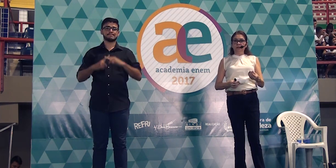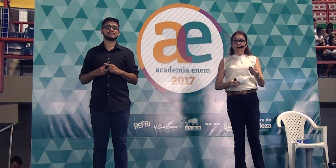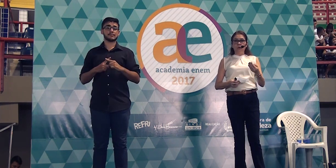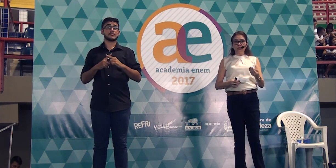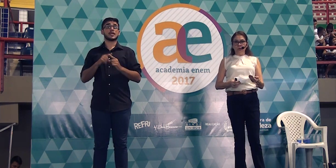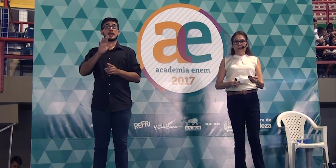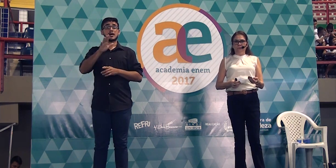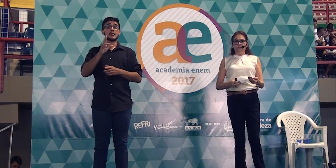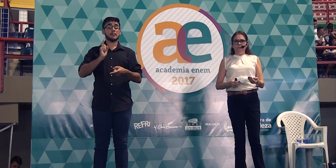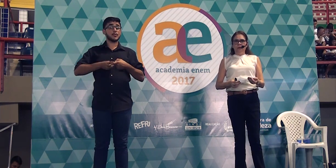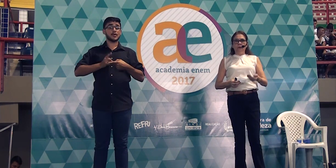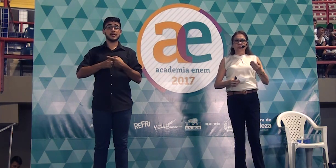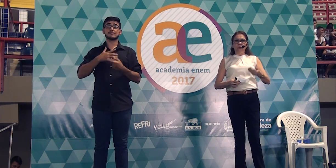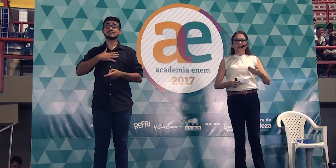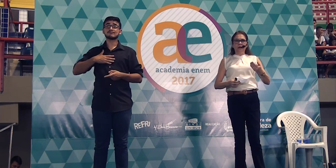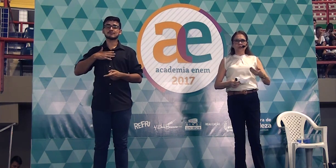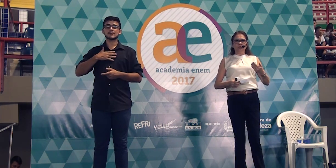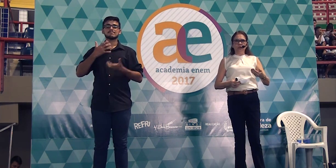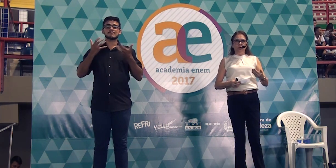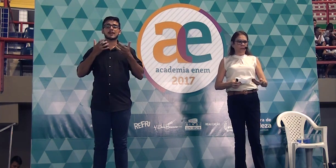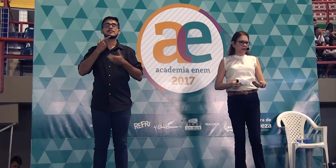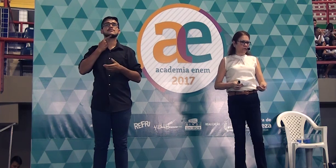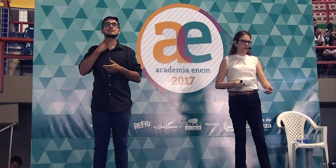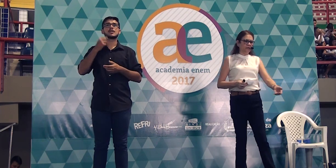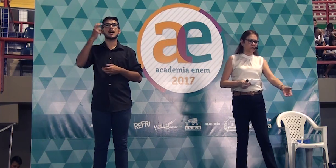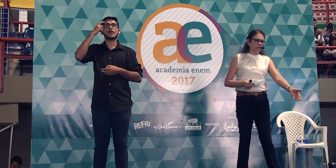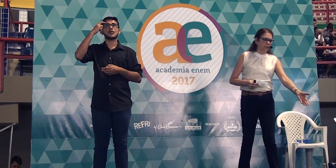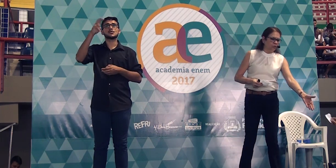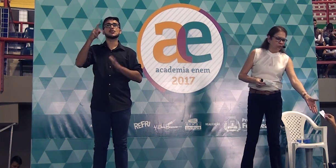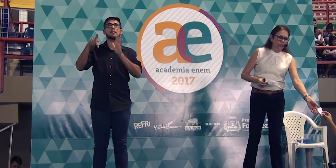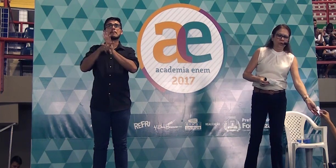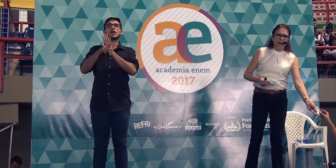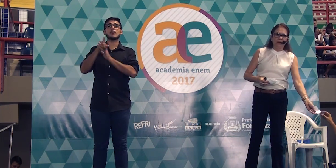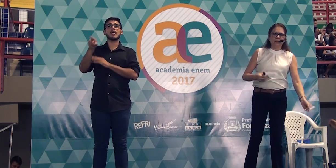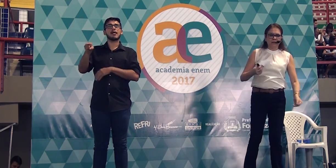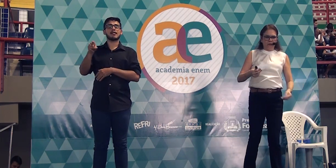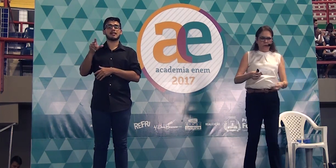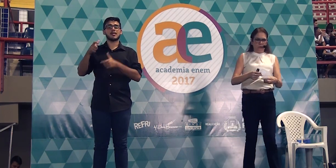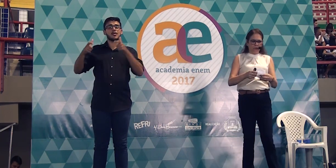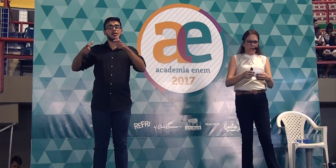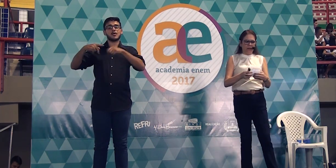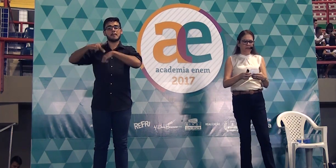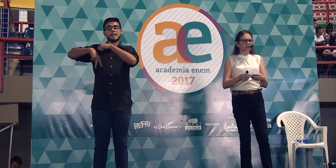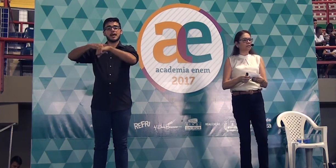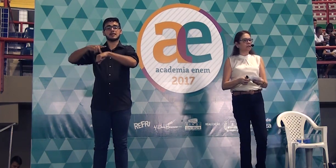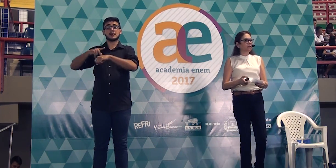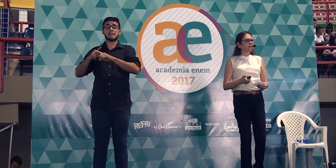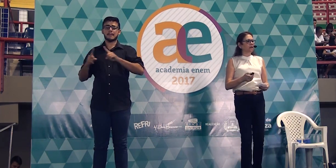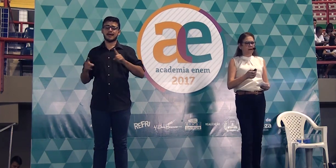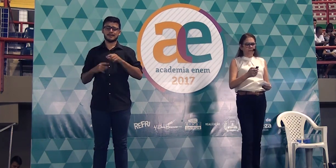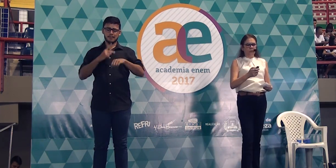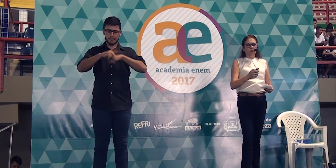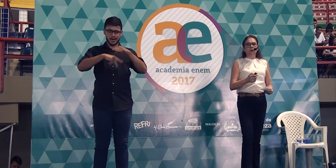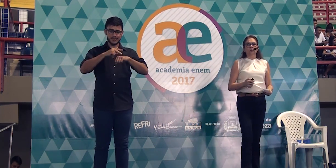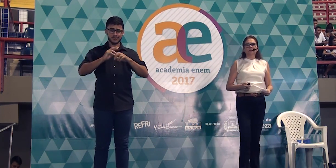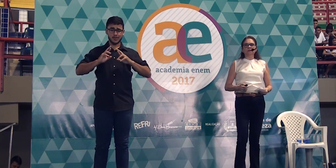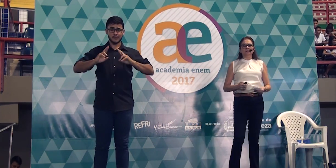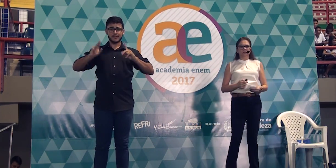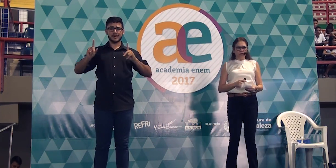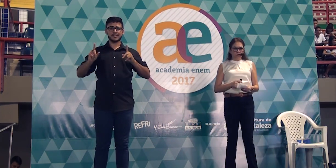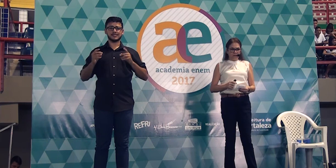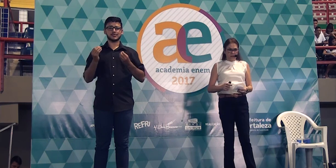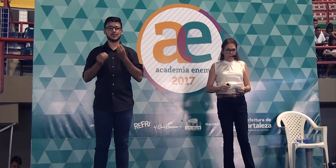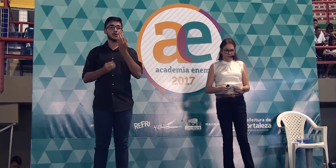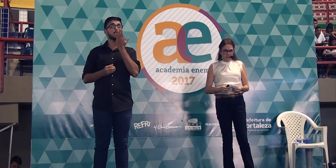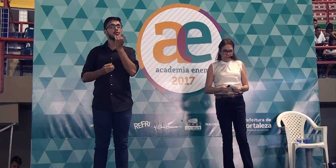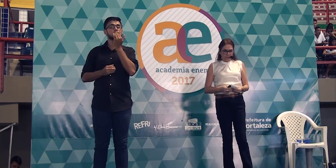representa a cultura, a cultura gastronômica. Você está num outro lugar e está tendo a oportunidade de se deliciar com uma